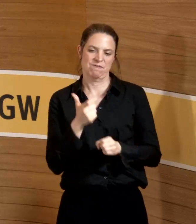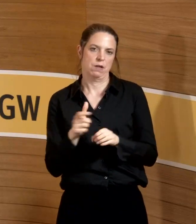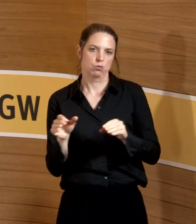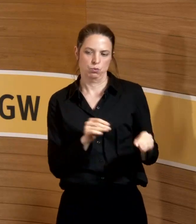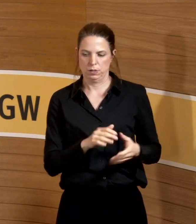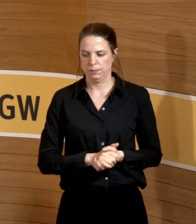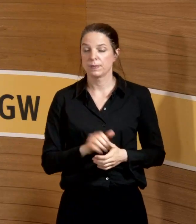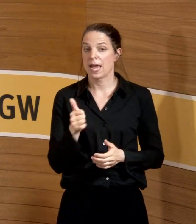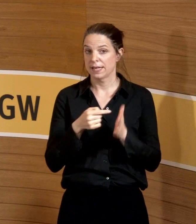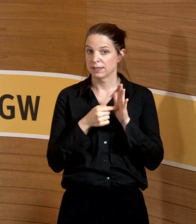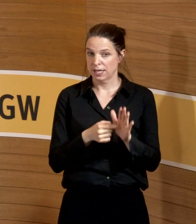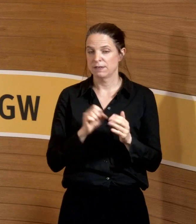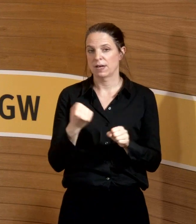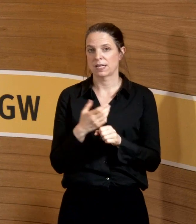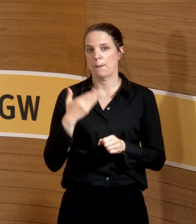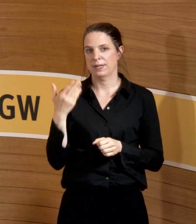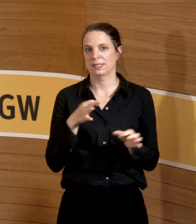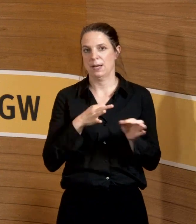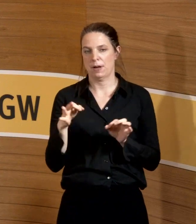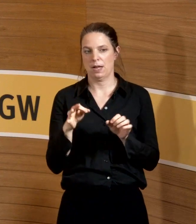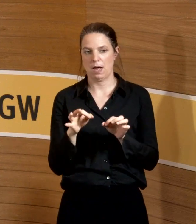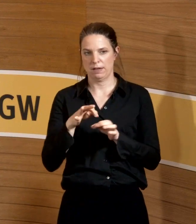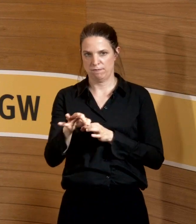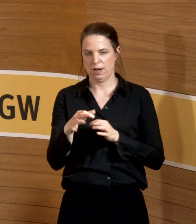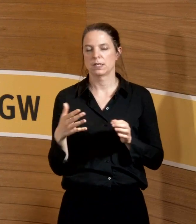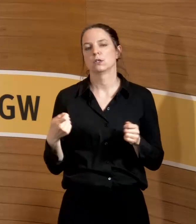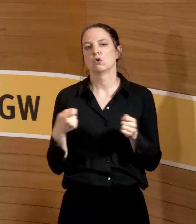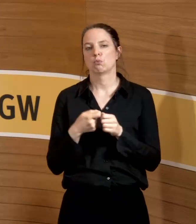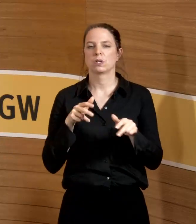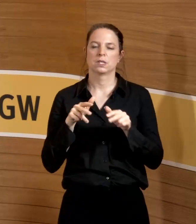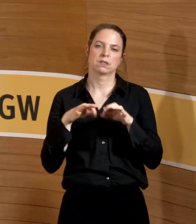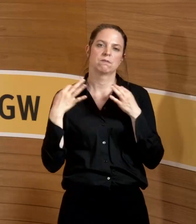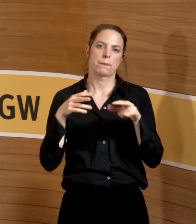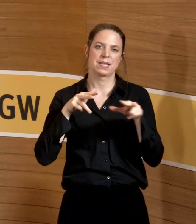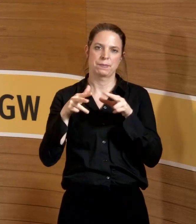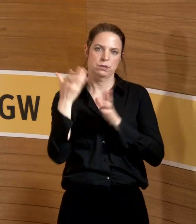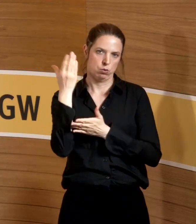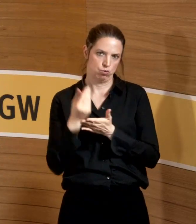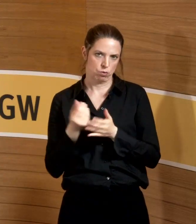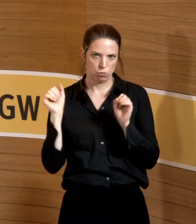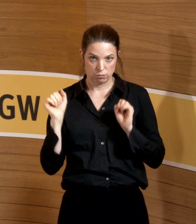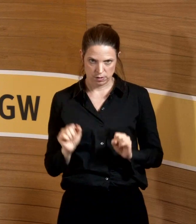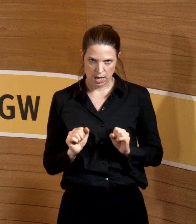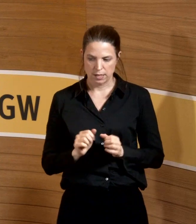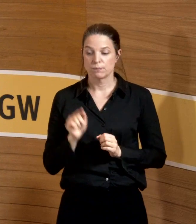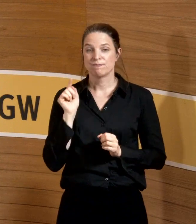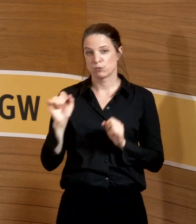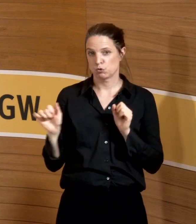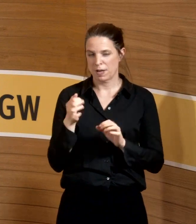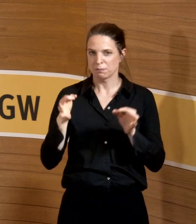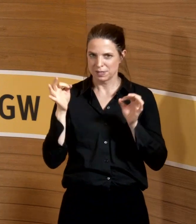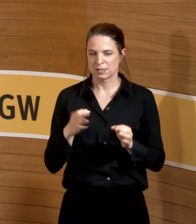Arbeitgeberleitfaden, der beim Bundesfamilienministerium frei downzuladen ist. Und da ist zum ersten Mal